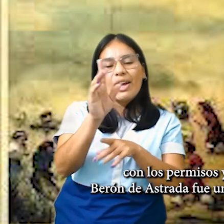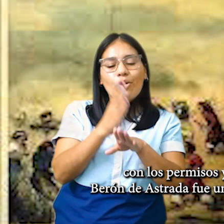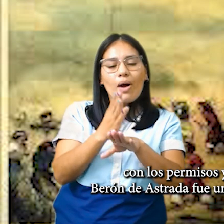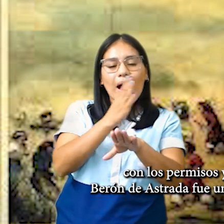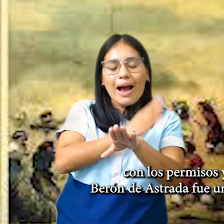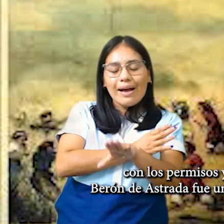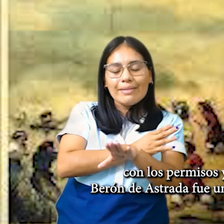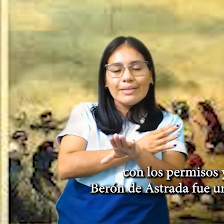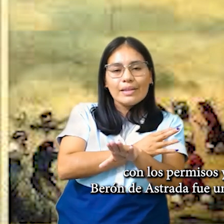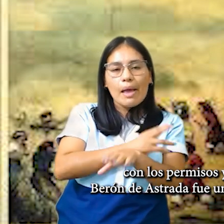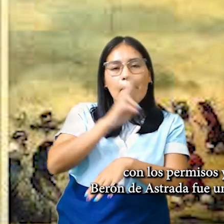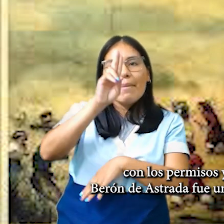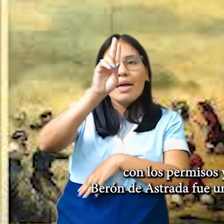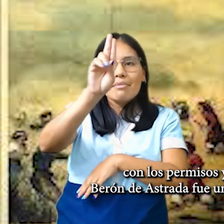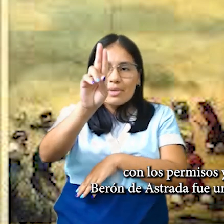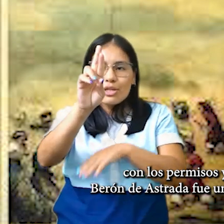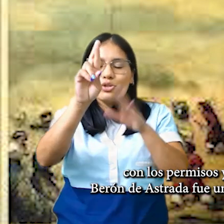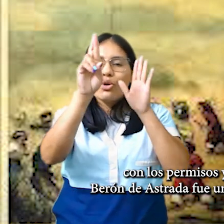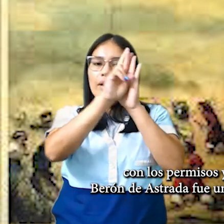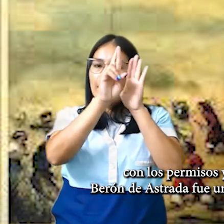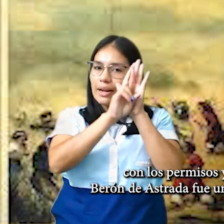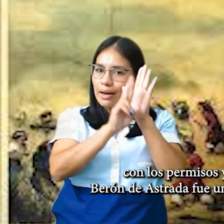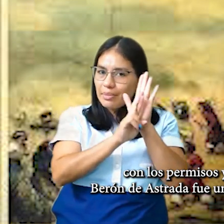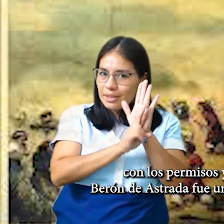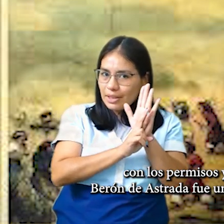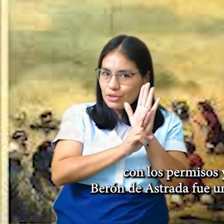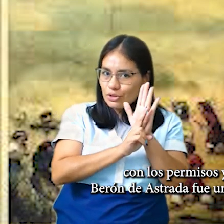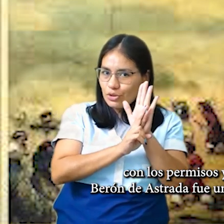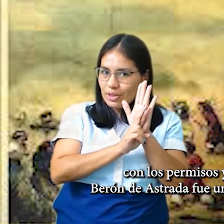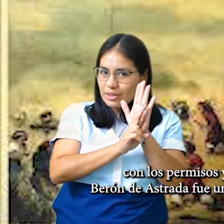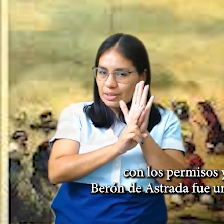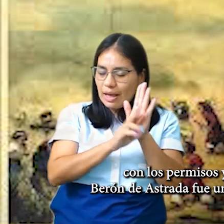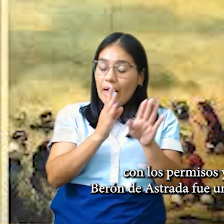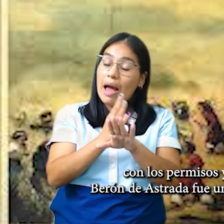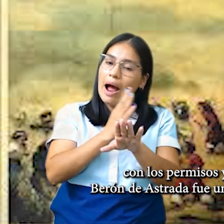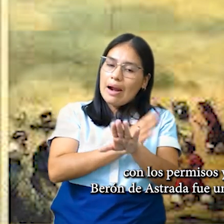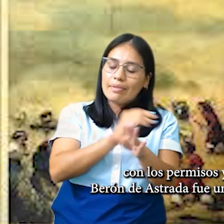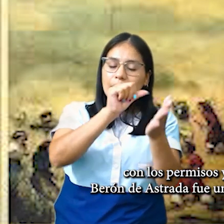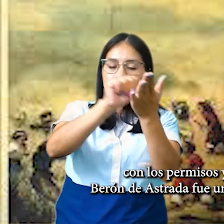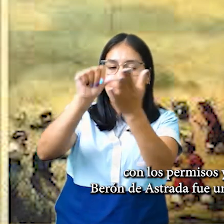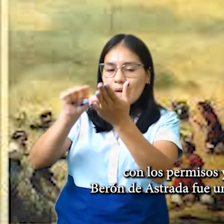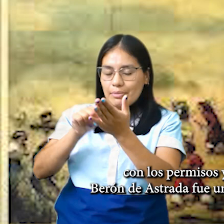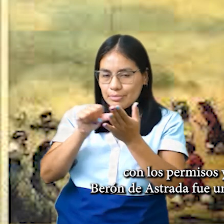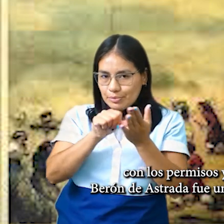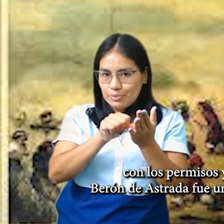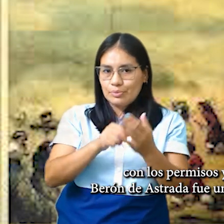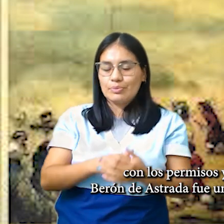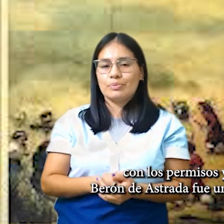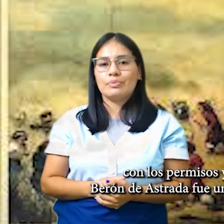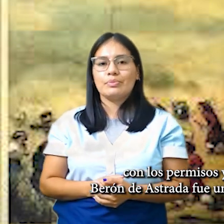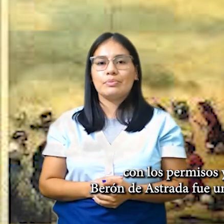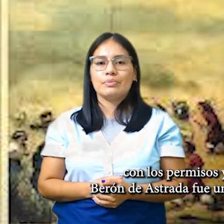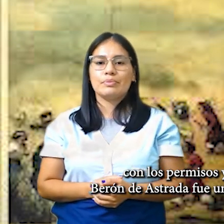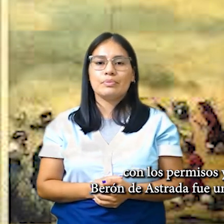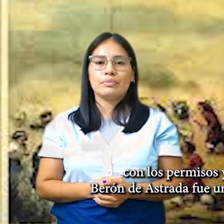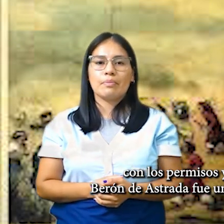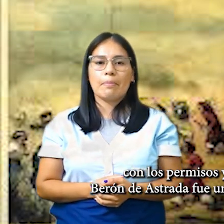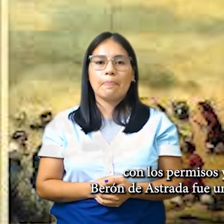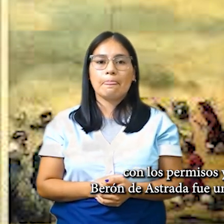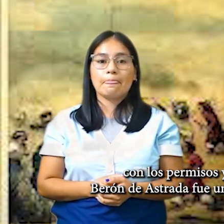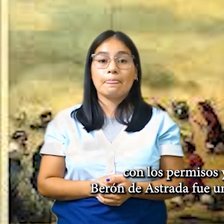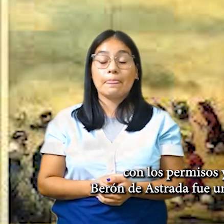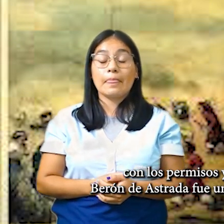reglamentaciones vigentes a banderas de otros países. Verón de Astrava